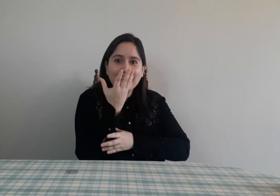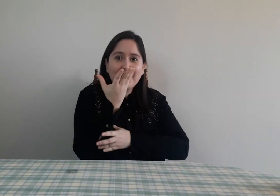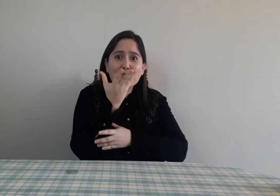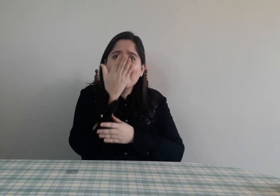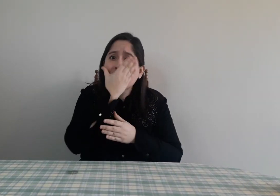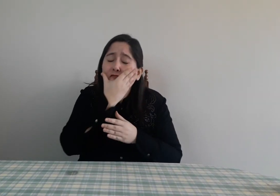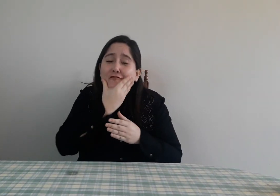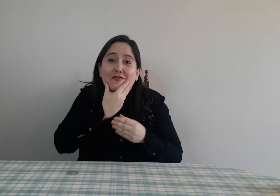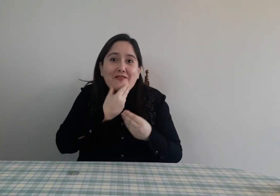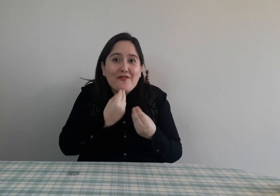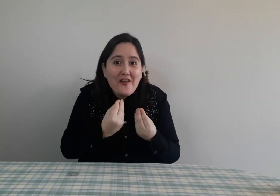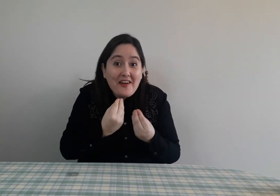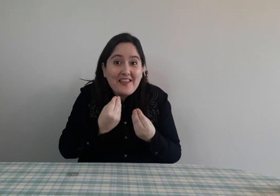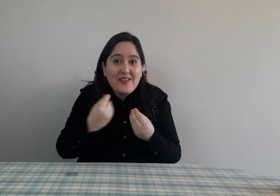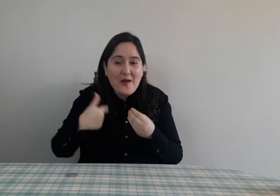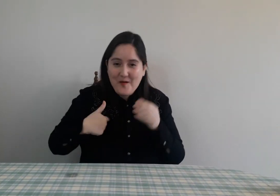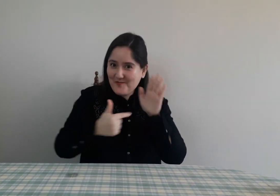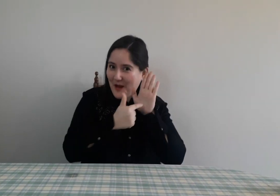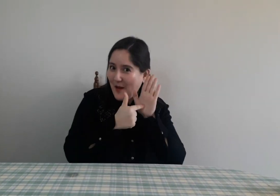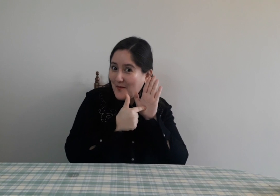Está muy, muy bonita. Miren, yo les voy a mostrar.